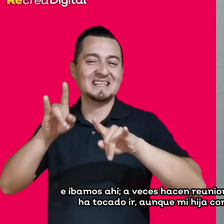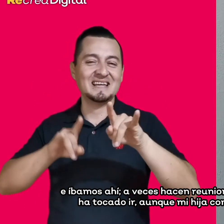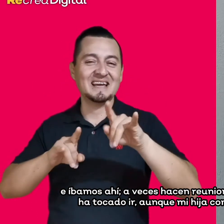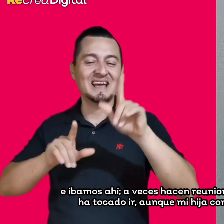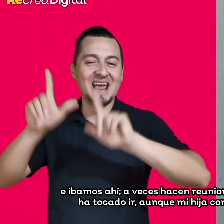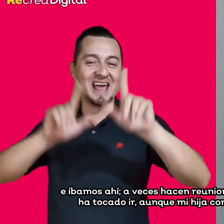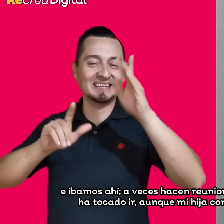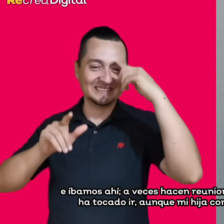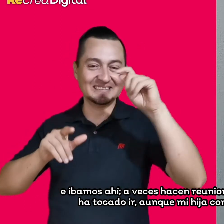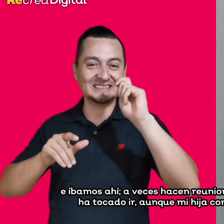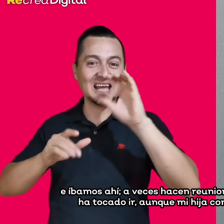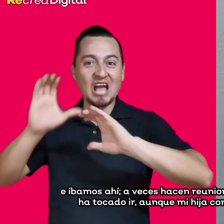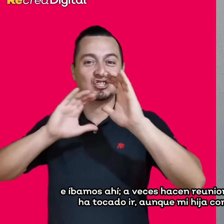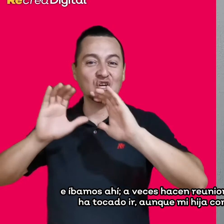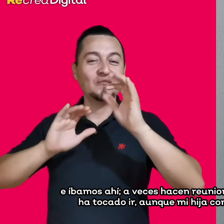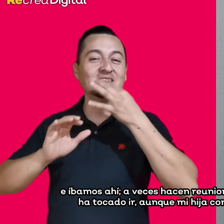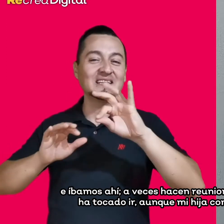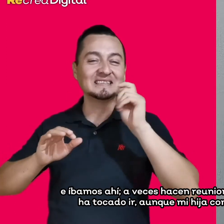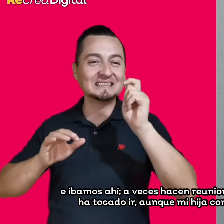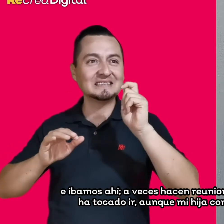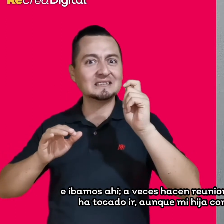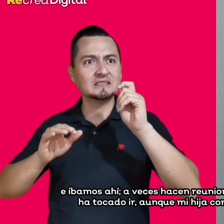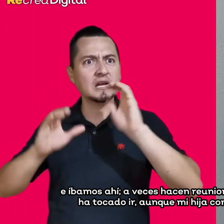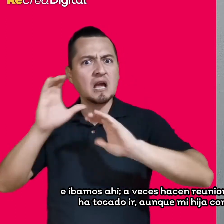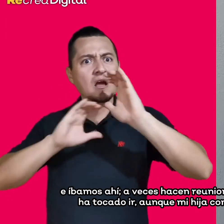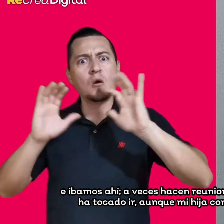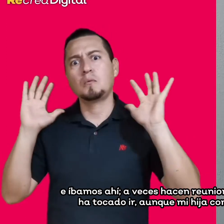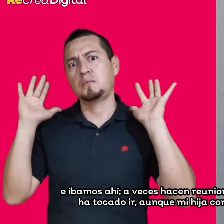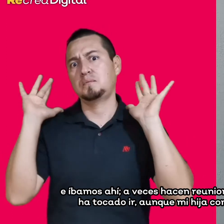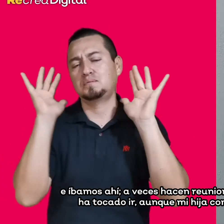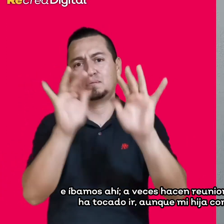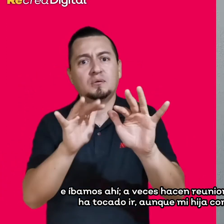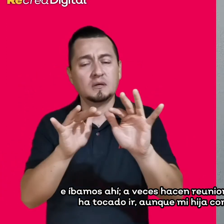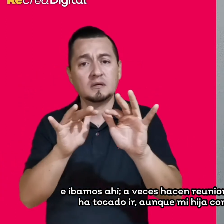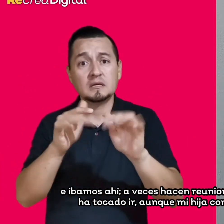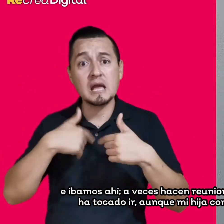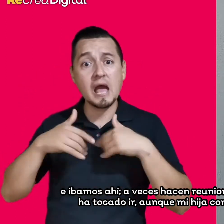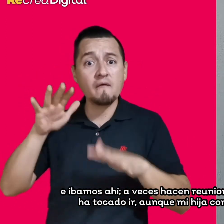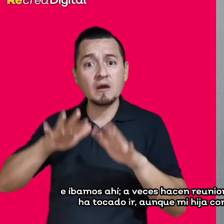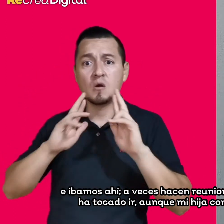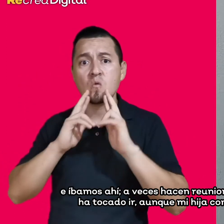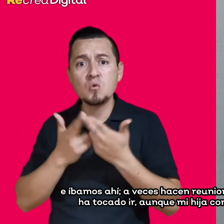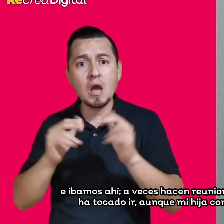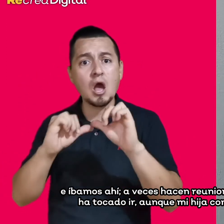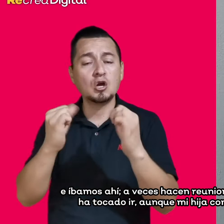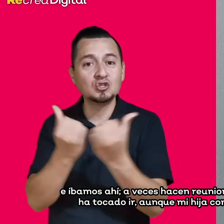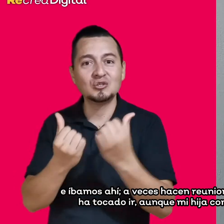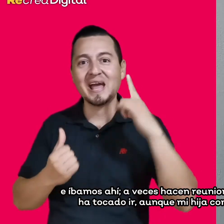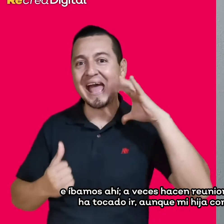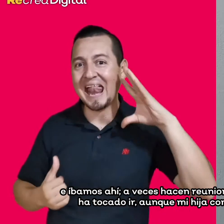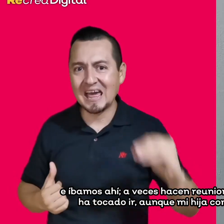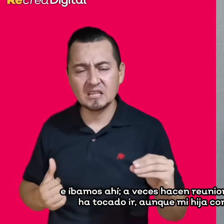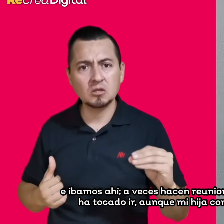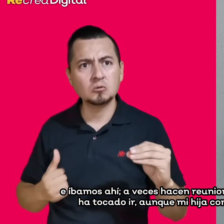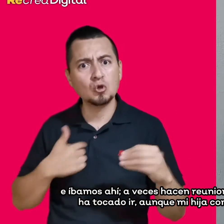A veces hacen reuniones en la asociación Silente. Nos ha tocado ir. Aunque mi hija, como les digo, ese